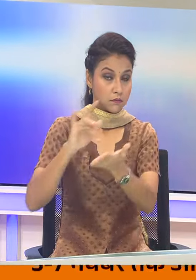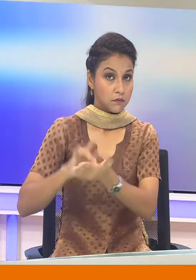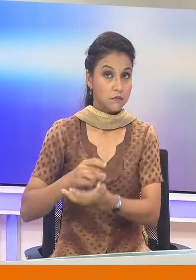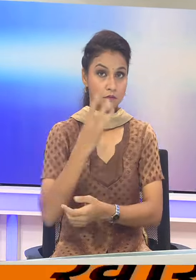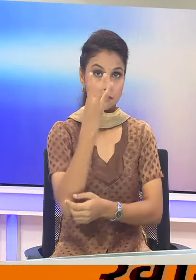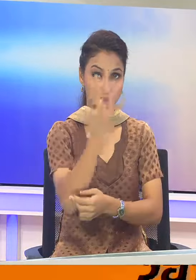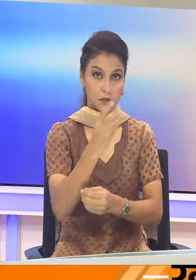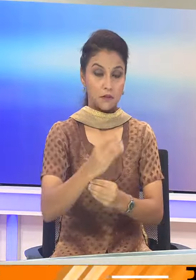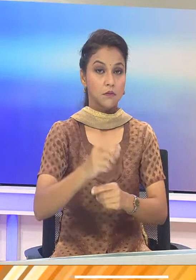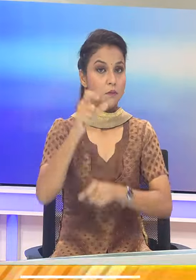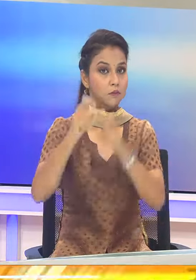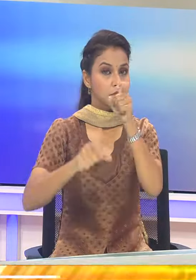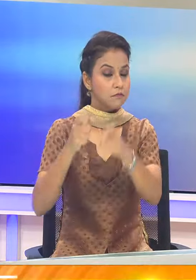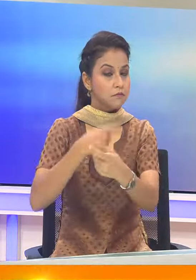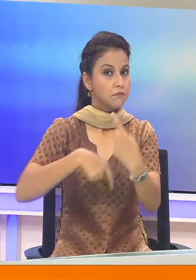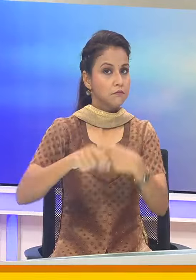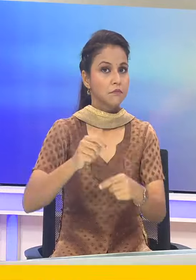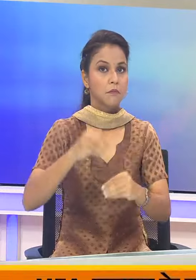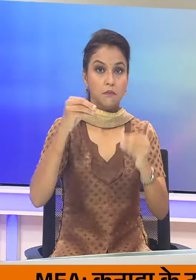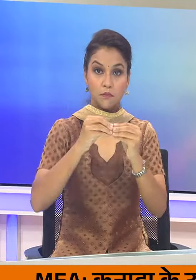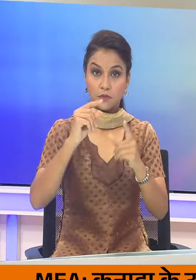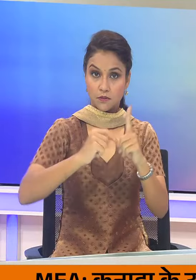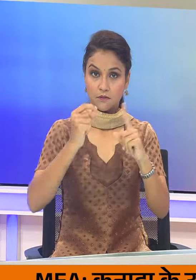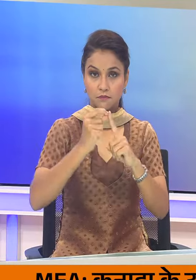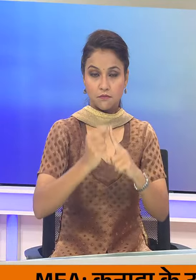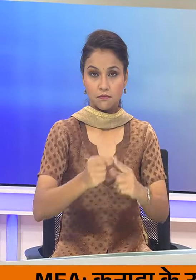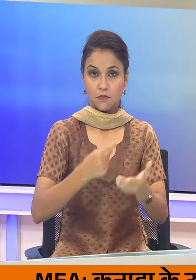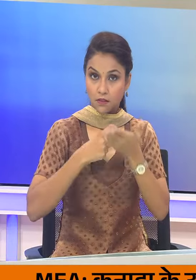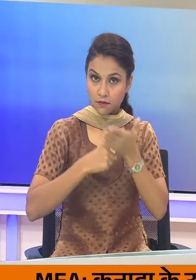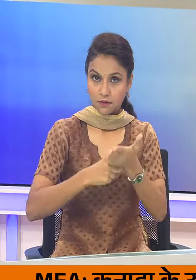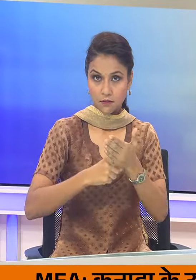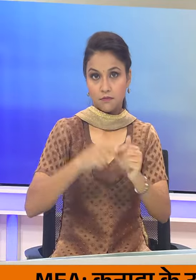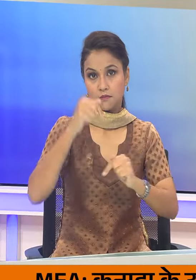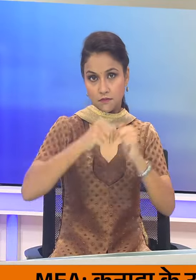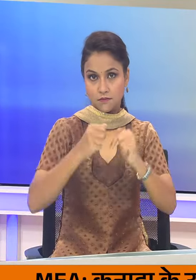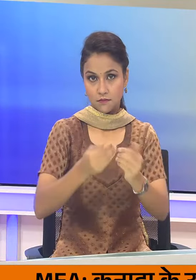जनता से भाजपा प्रतियाशी के लिए वोट की अपील करेंगे।